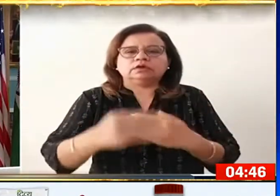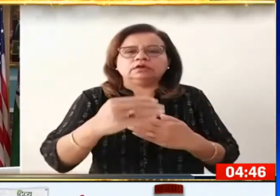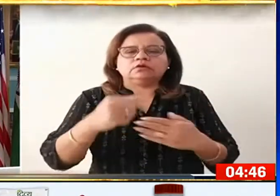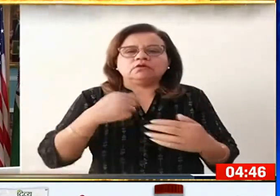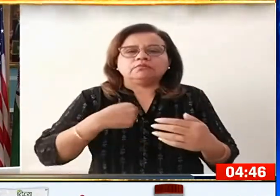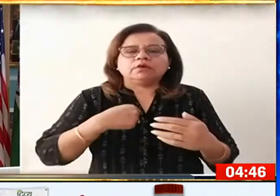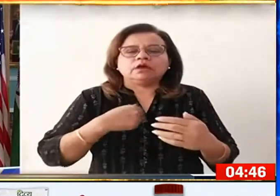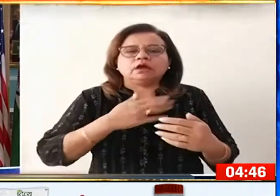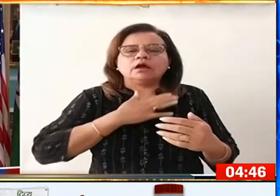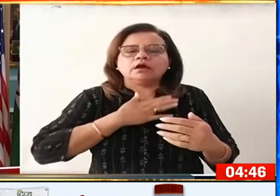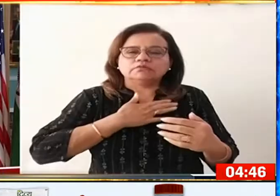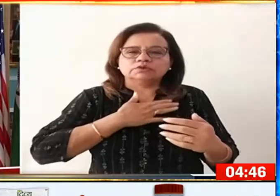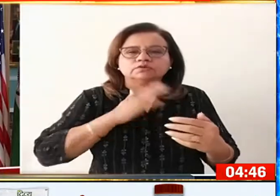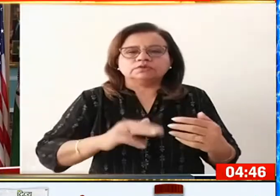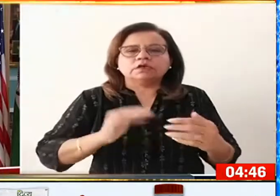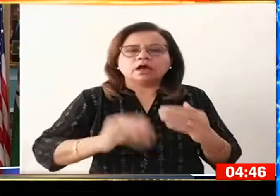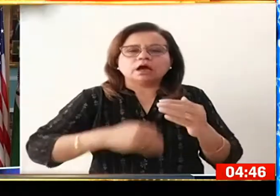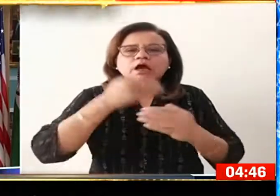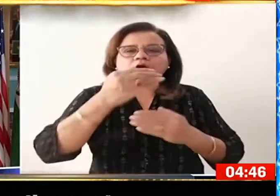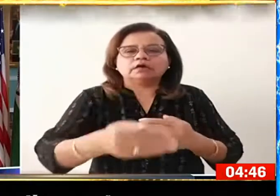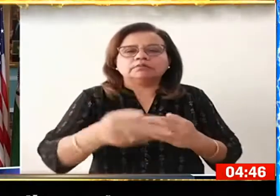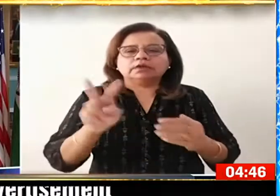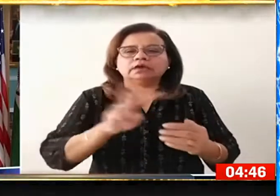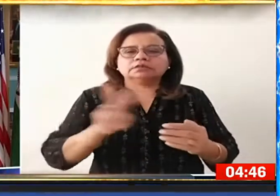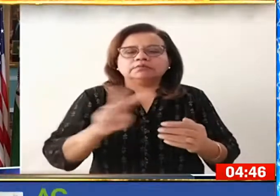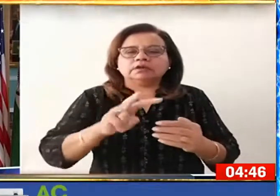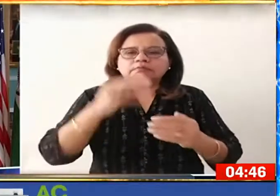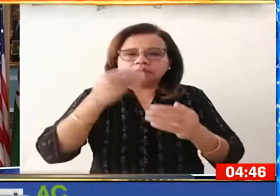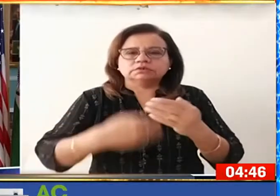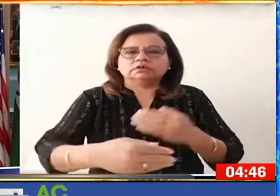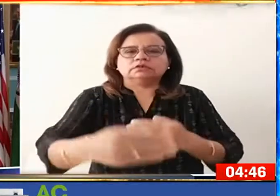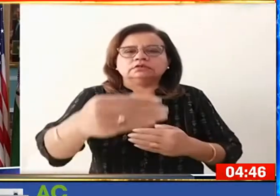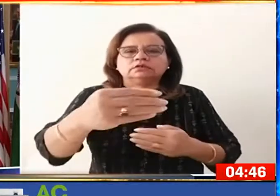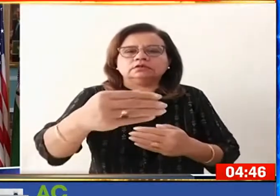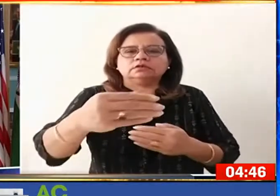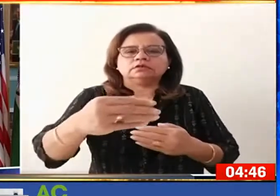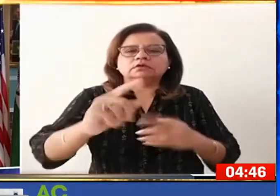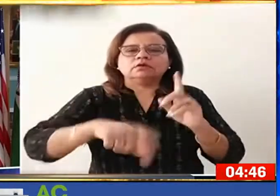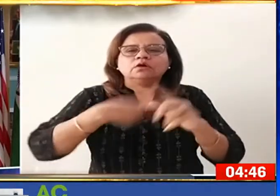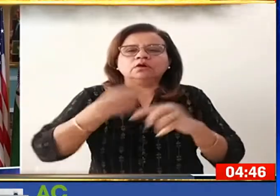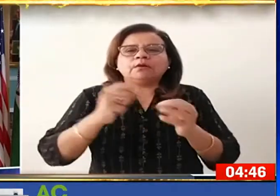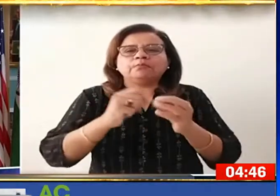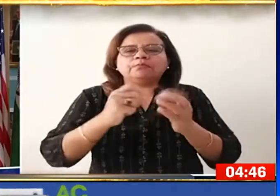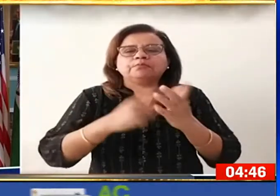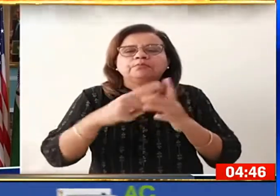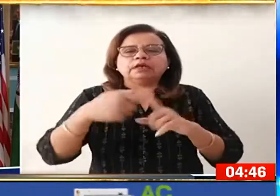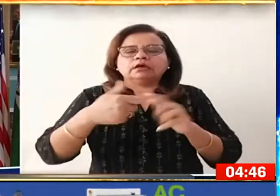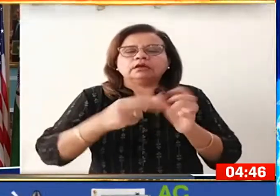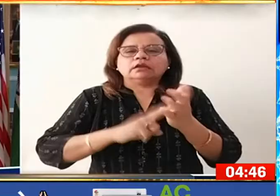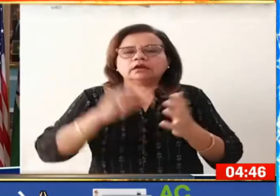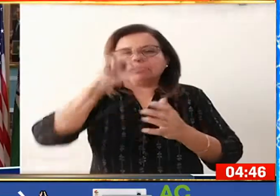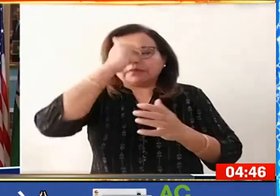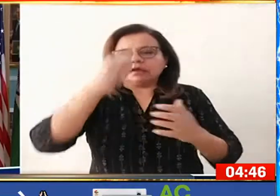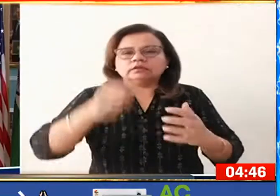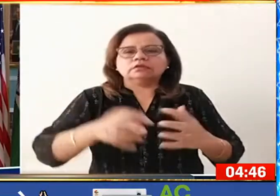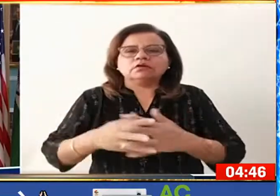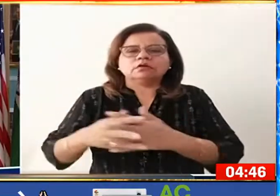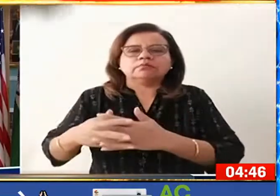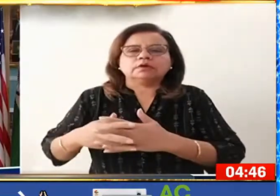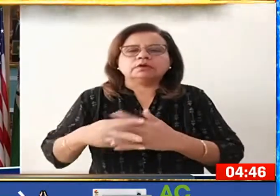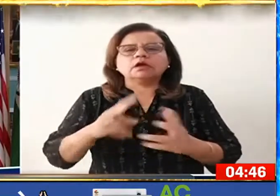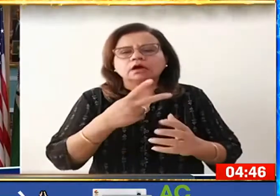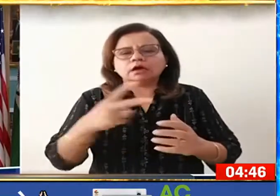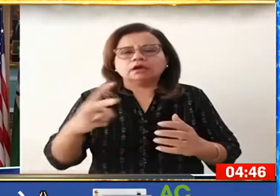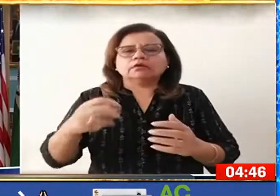आश्वस्त हूँ कि आगे भी ऐसा होना जारी रहेगा वहीं ब्लिंकन ने कहा कि भारत और अमेरिका कई महत्वपून